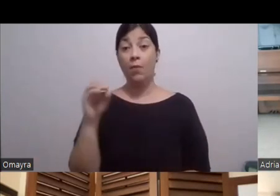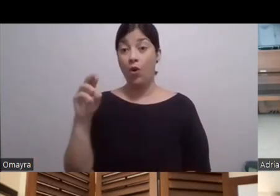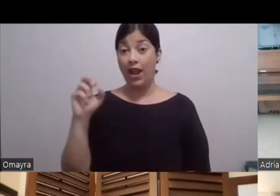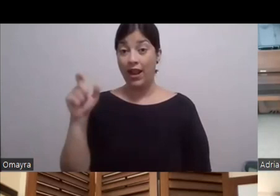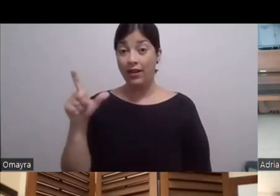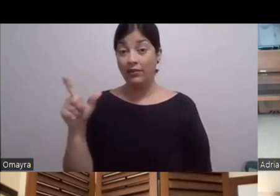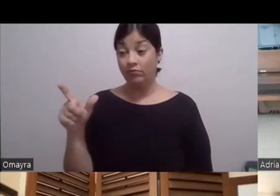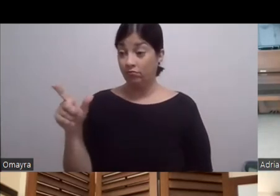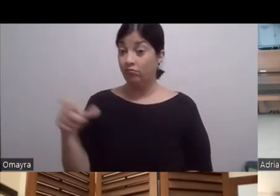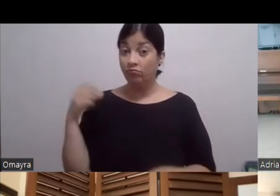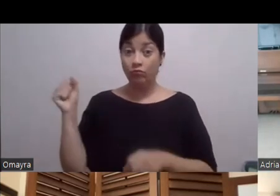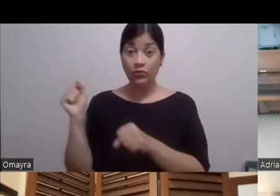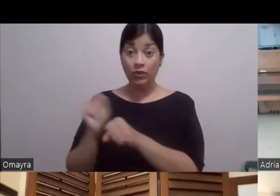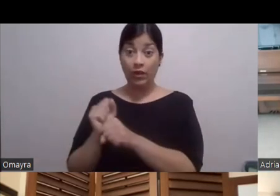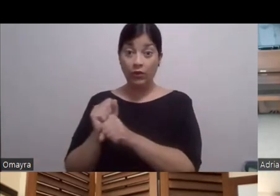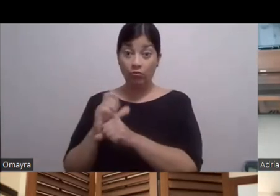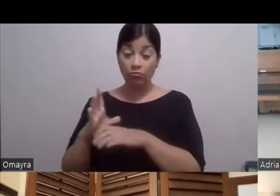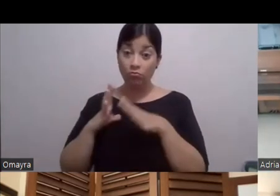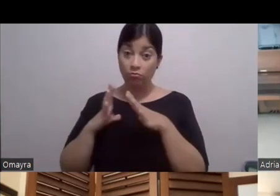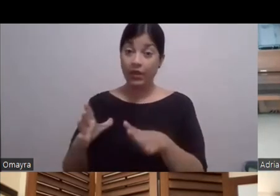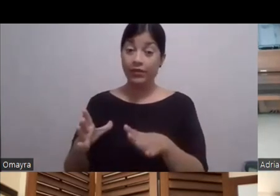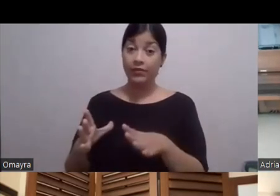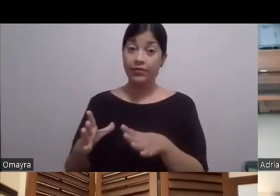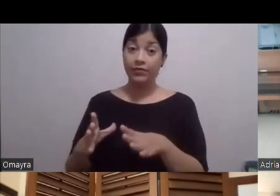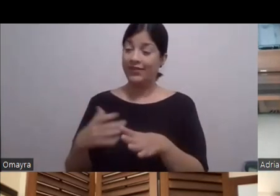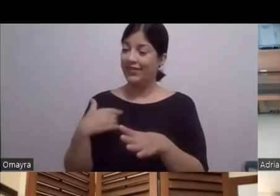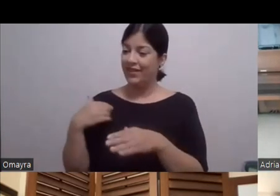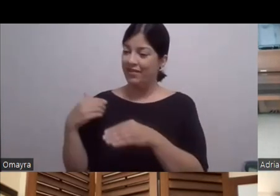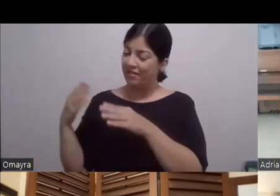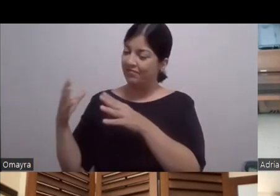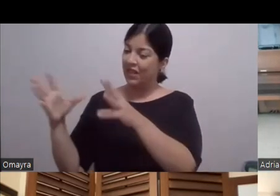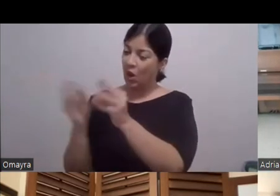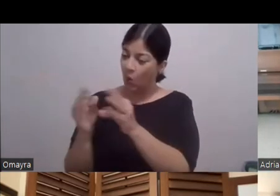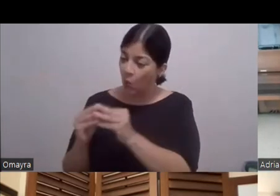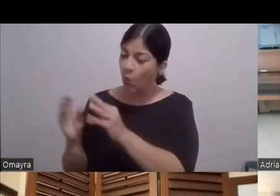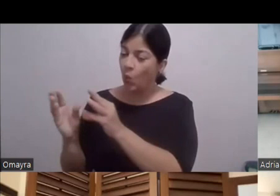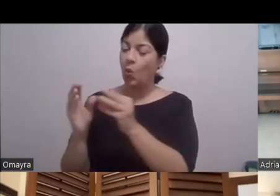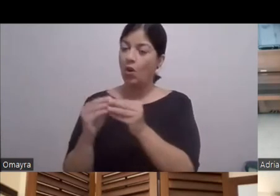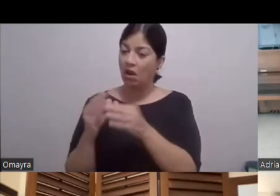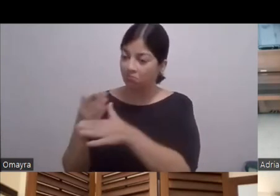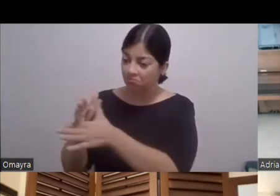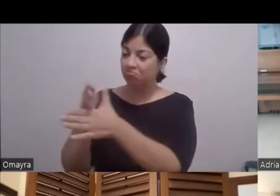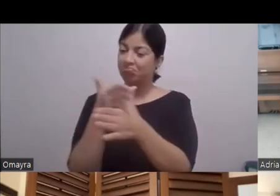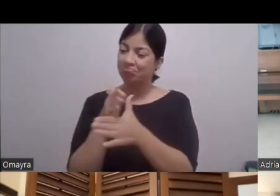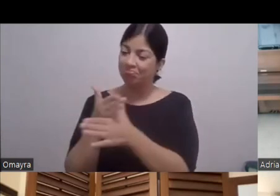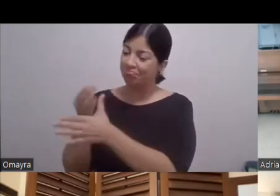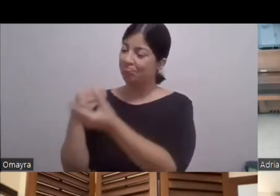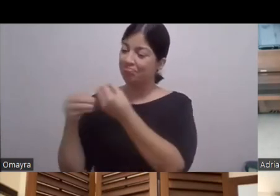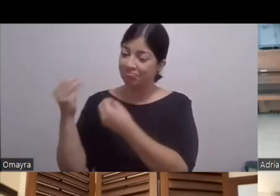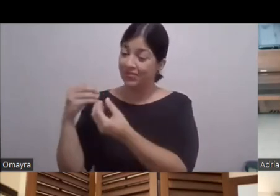Porque Lleva la carne Y ahí se reúnen Tienen su coctelito Y sus cositas Y después los llevan En limusina Como que viven Toda